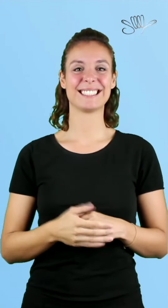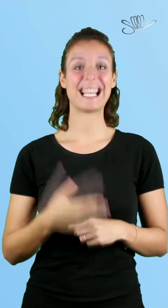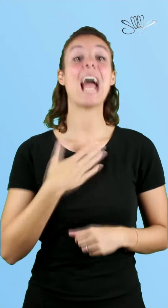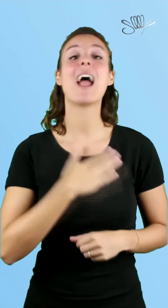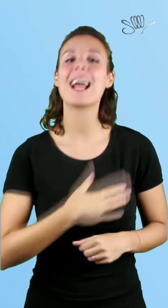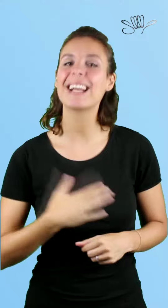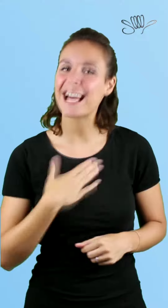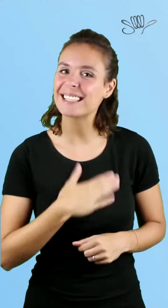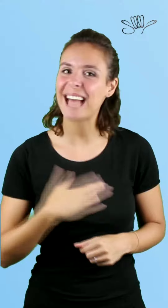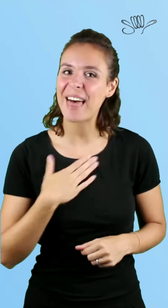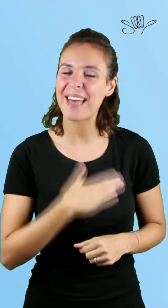Encantada.